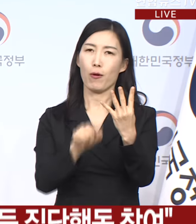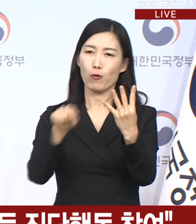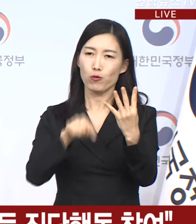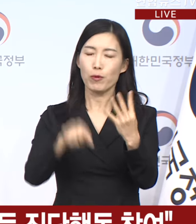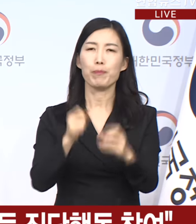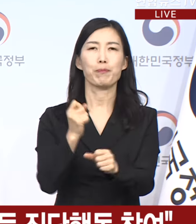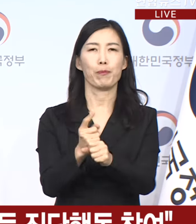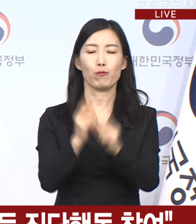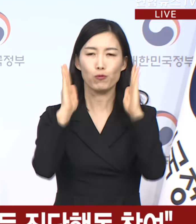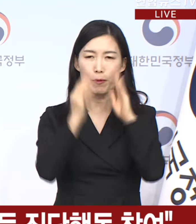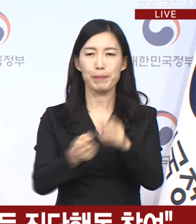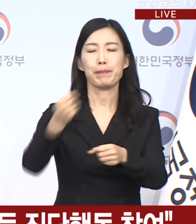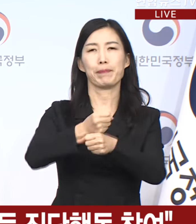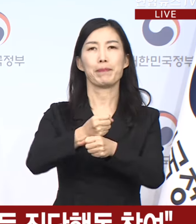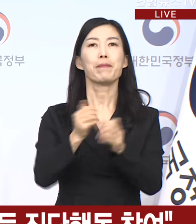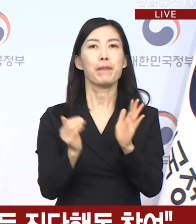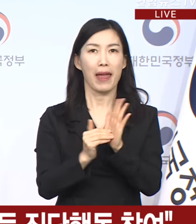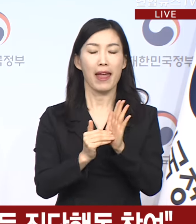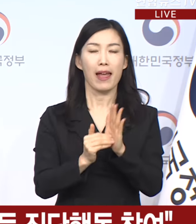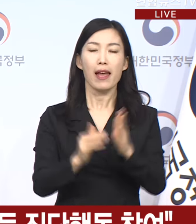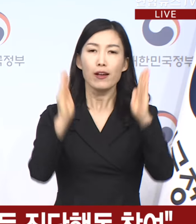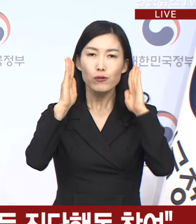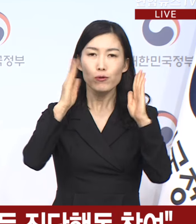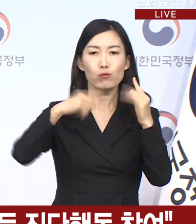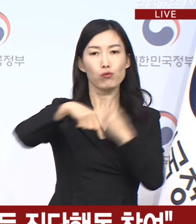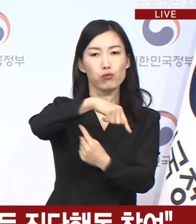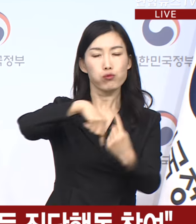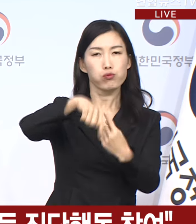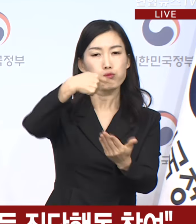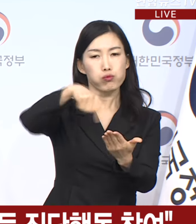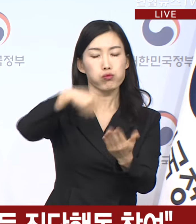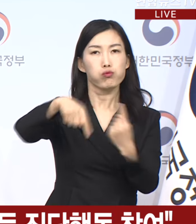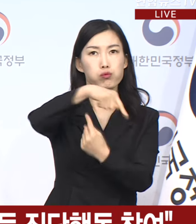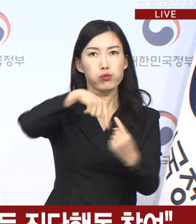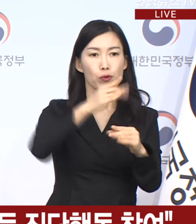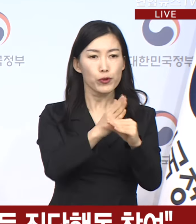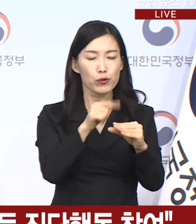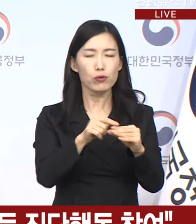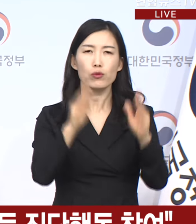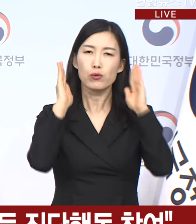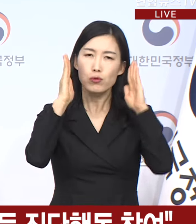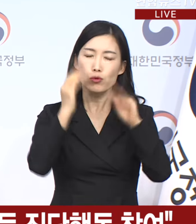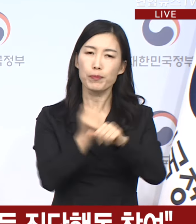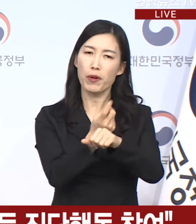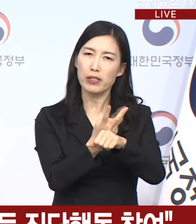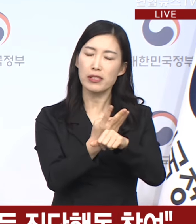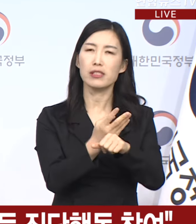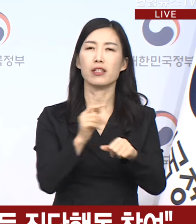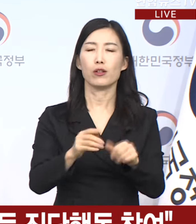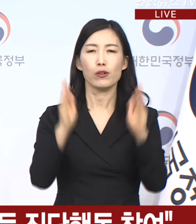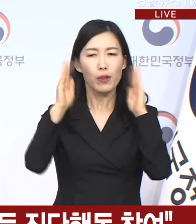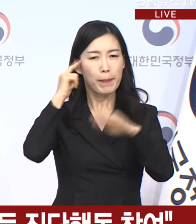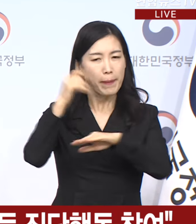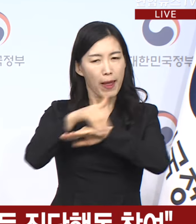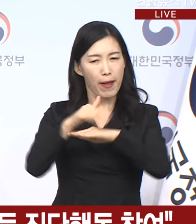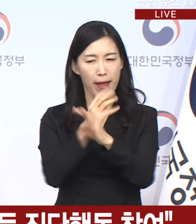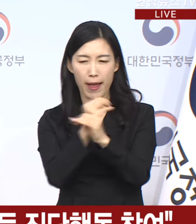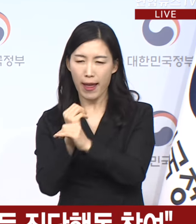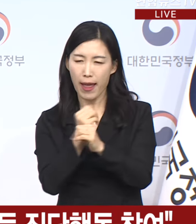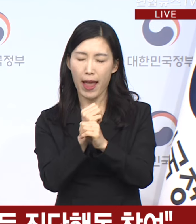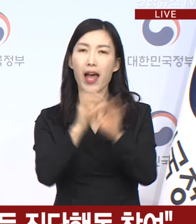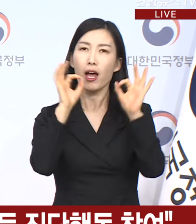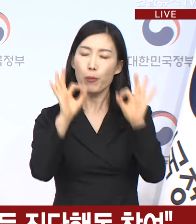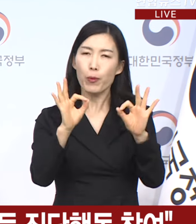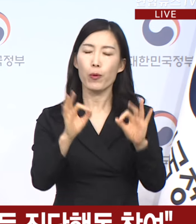재개하였습니다. 수업이 운영 중인 대학들은 학습량과 수업 일정 등을 고려하여